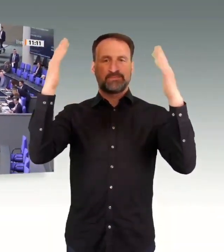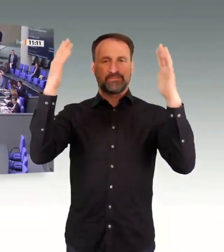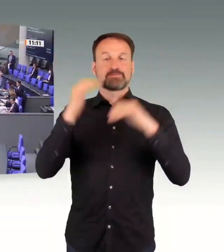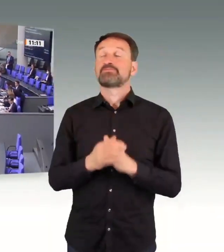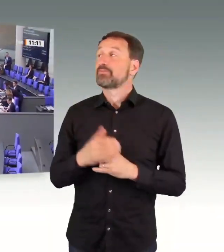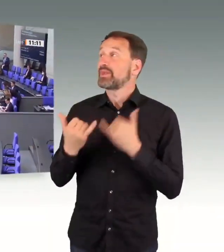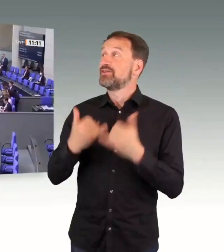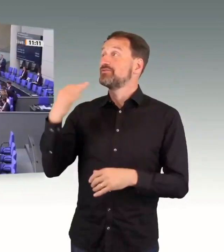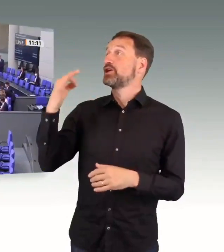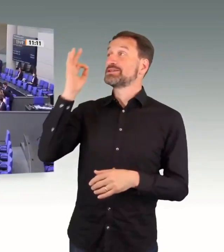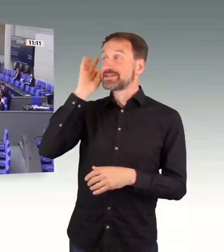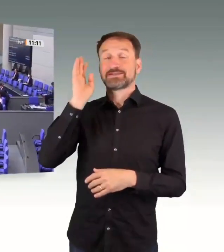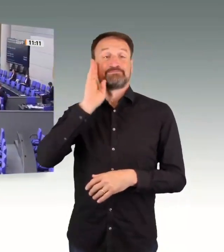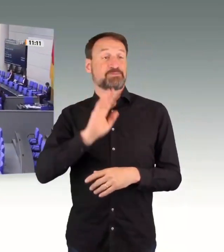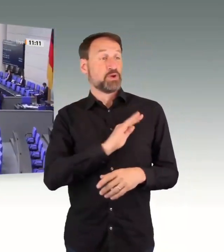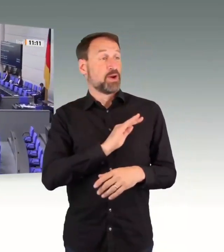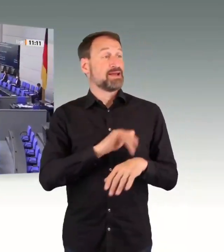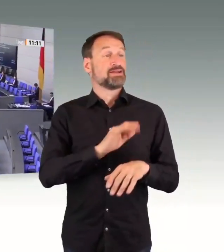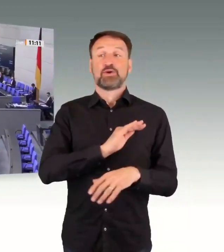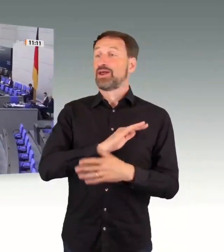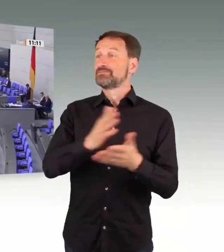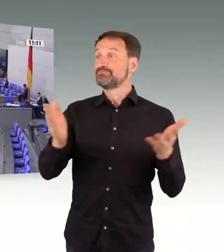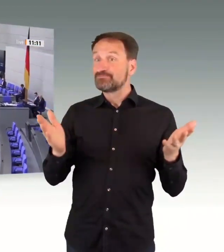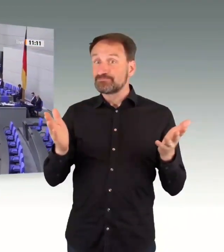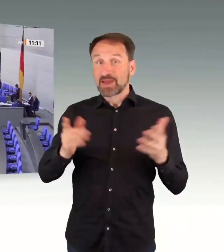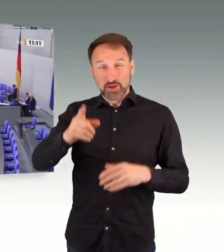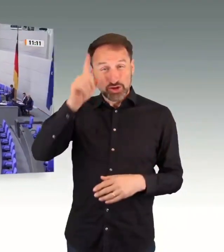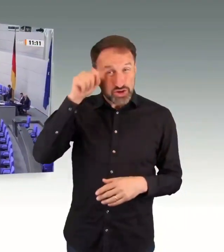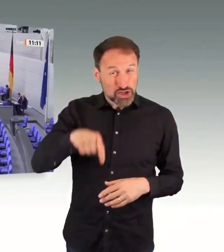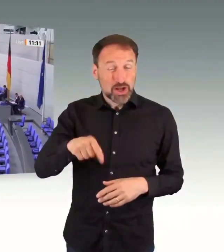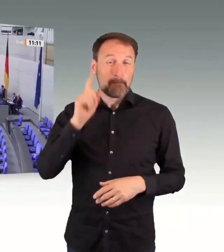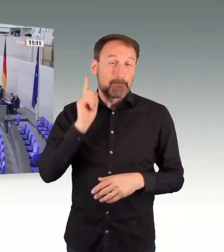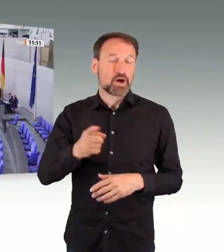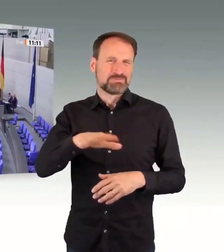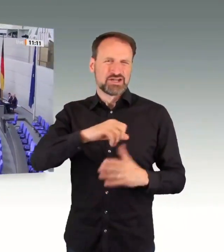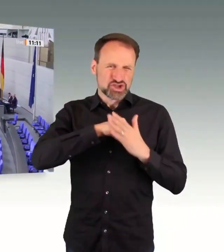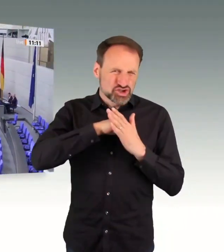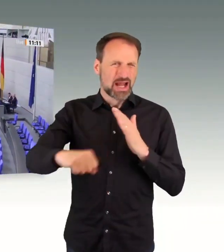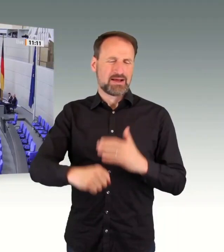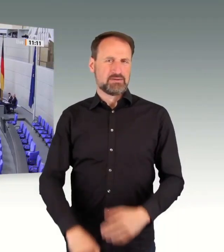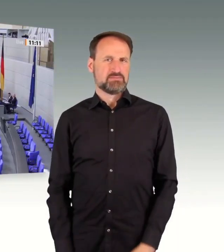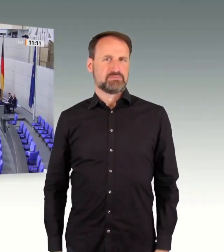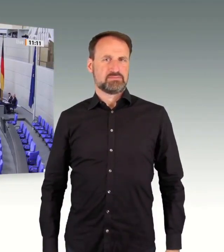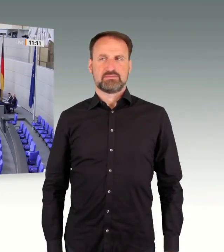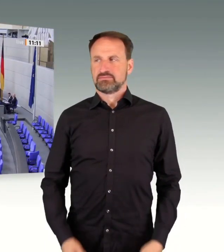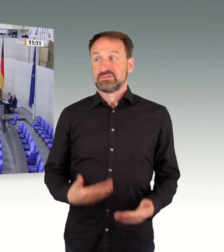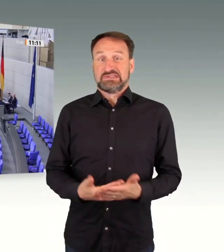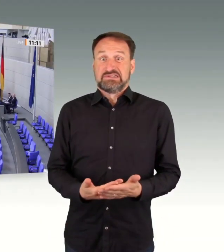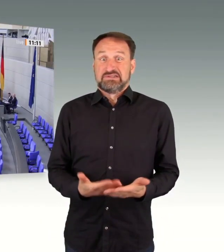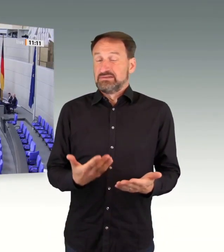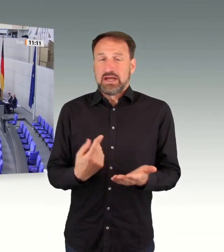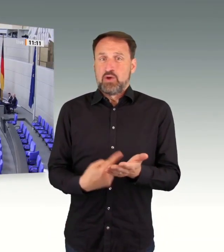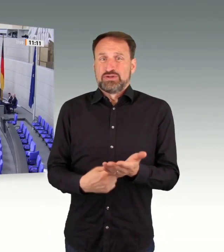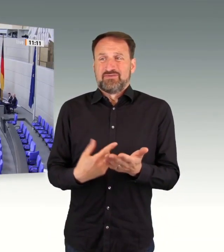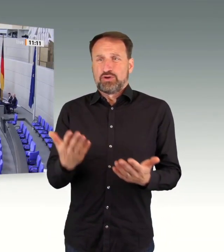Präsidentin! Liebe Kolleginnen und Kollegen! Deutschland muss schneller werden. Die sich stellenden Herausforderungen sind